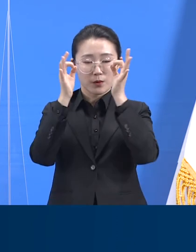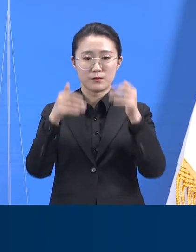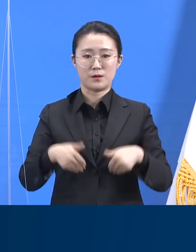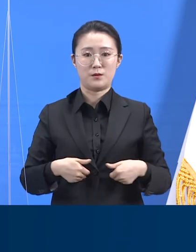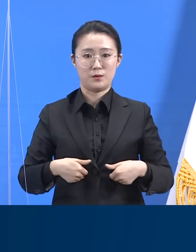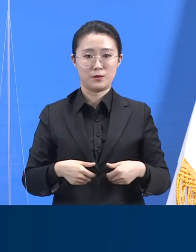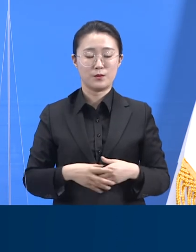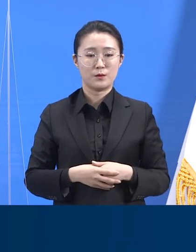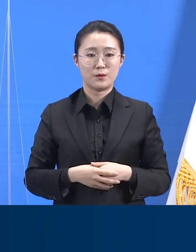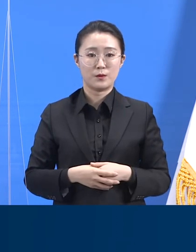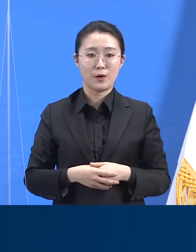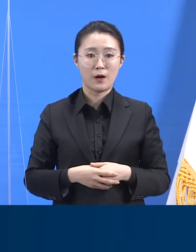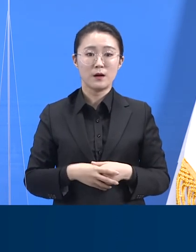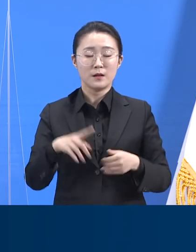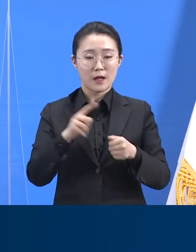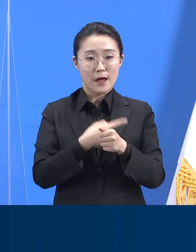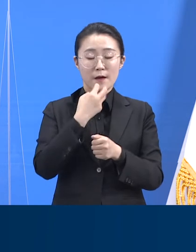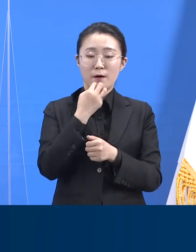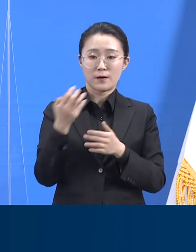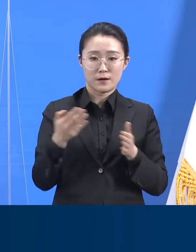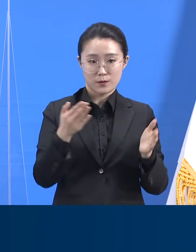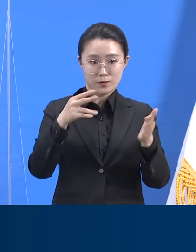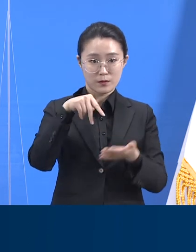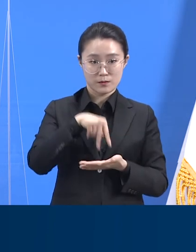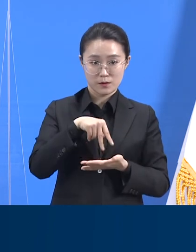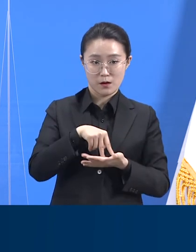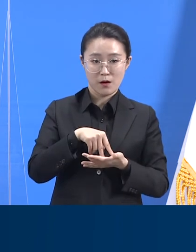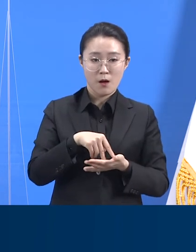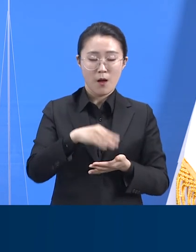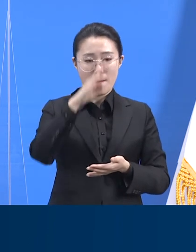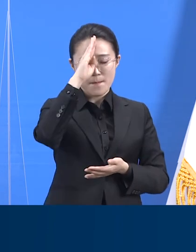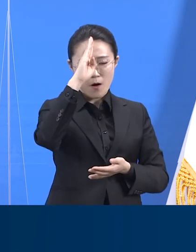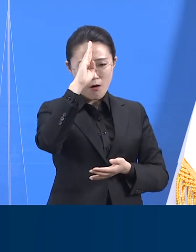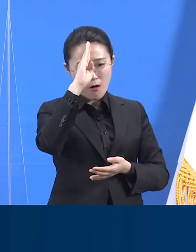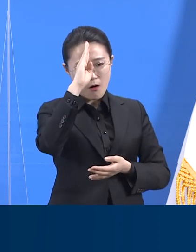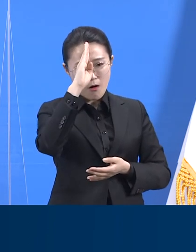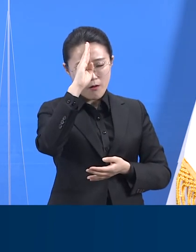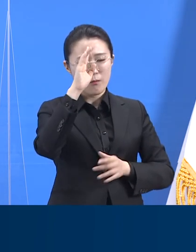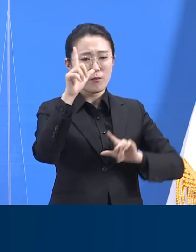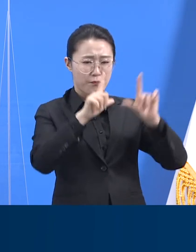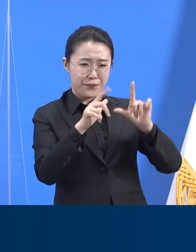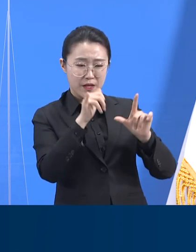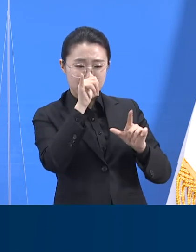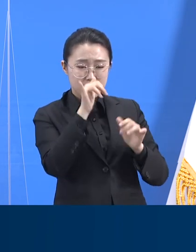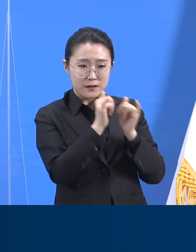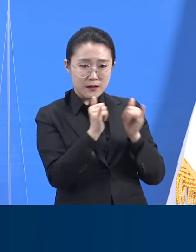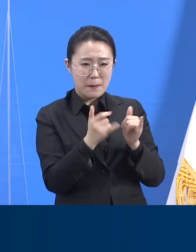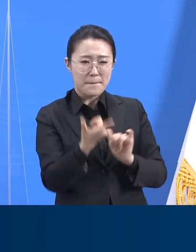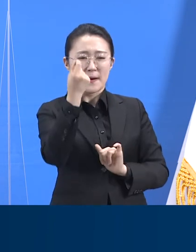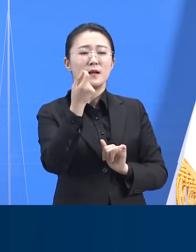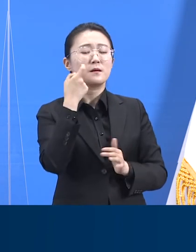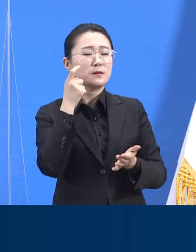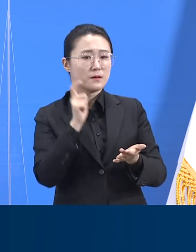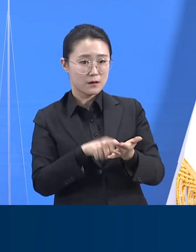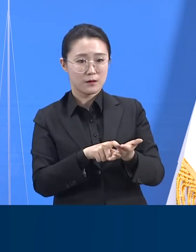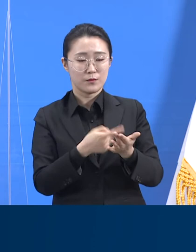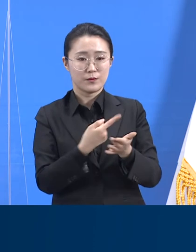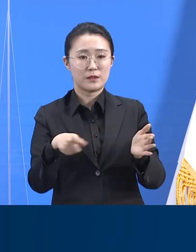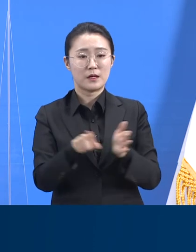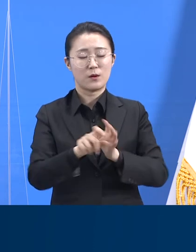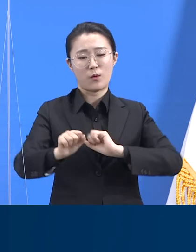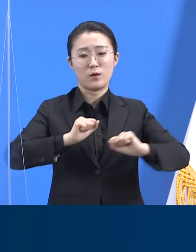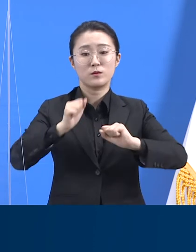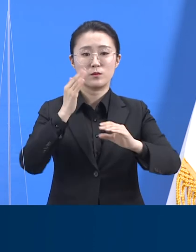발견 캠페인을 펼치고 있습니다. 증상 발현부터 확진까지의 소요 기간을 발병 원인별로